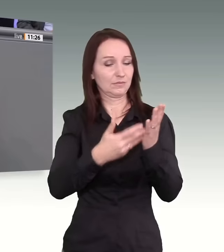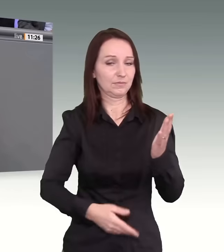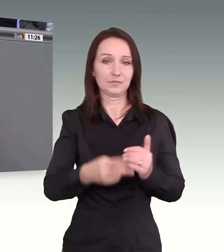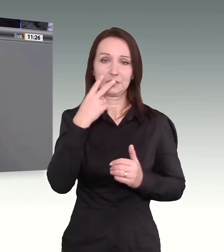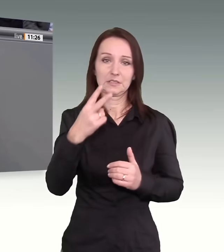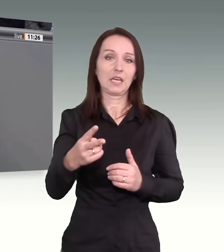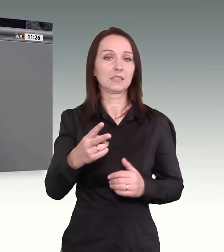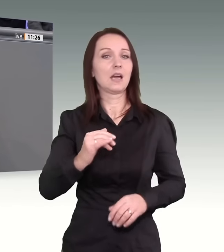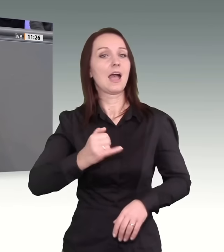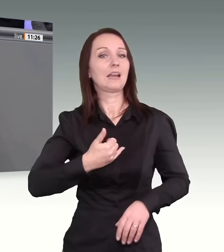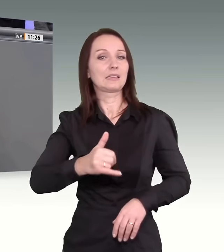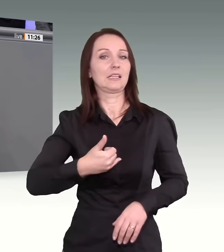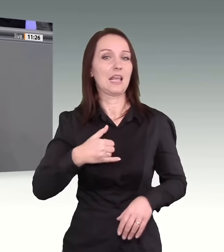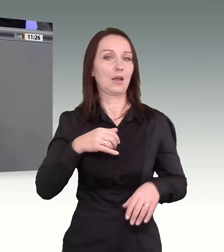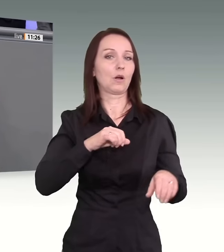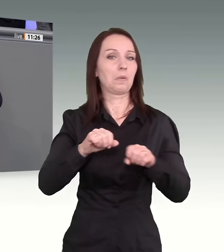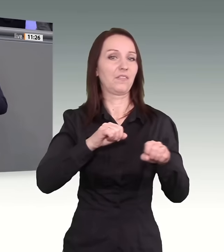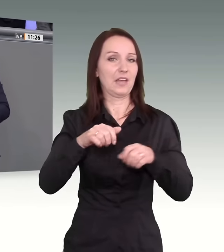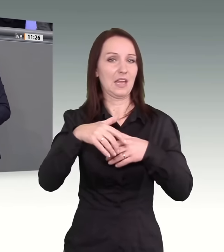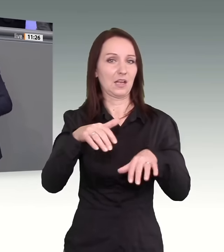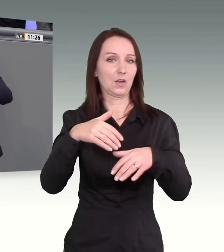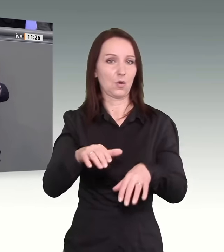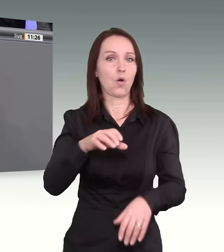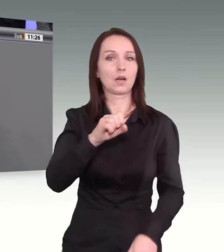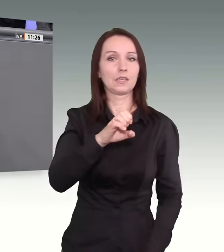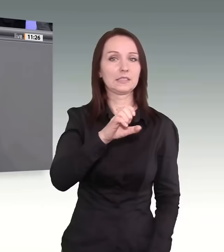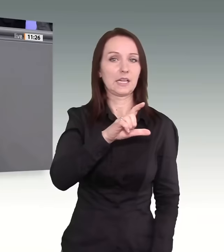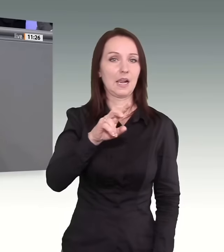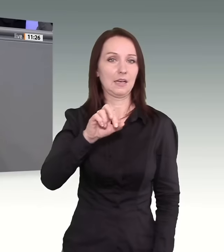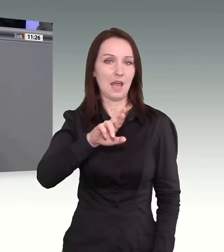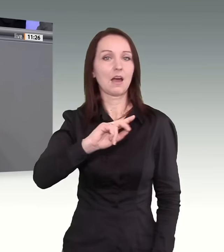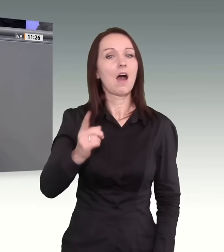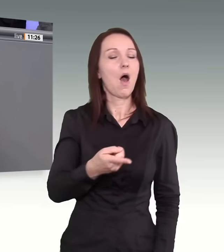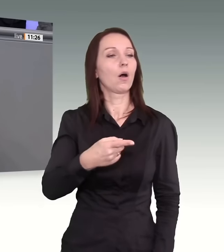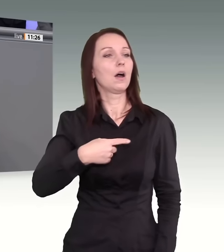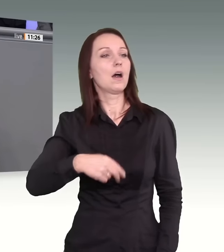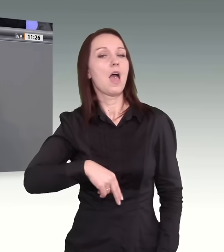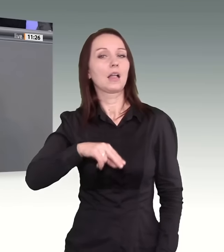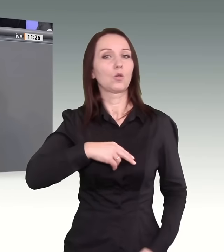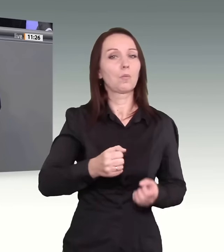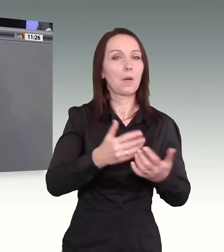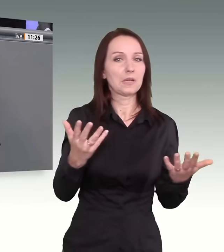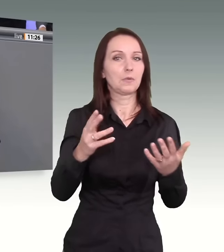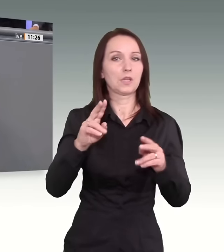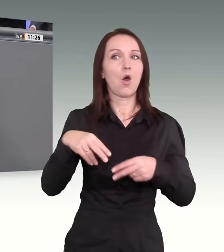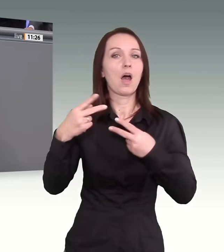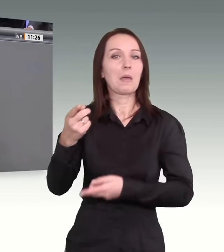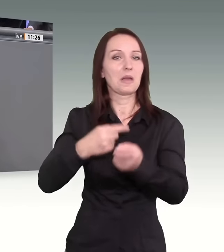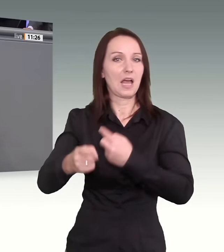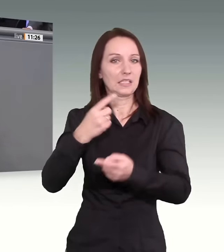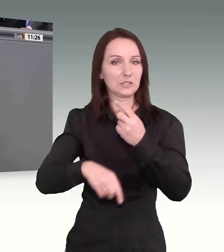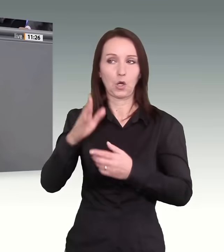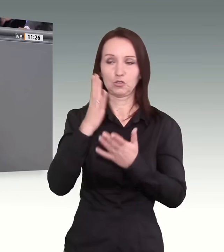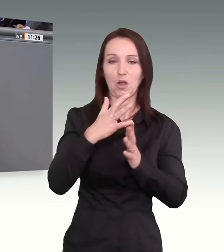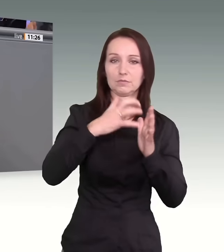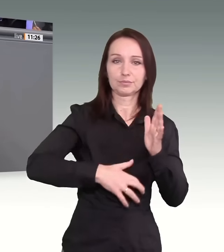Bilder der Identitätsbewegung von Sellner, Ethnopluralismus und auch Remigration vorgeführt. Genau diese Ideen,